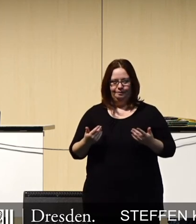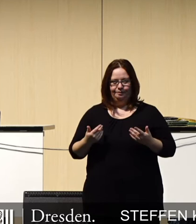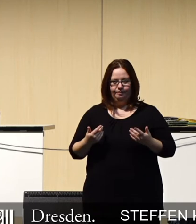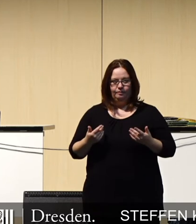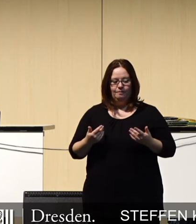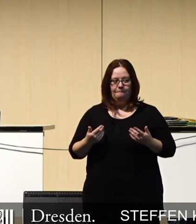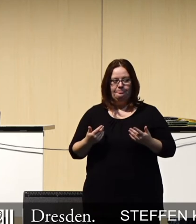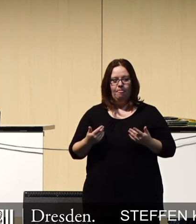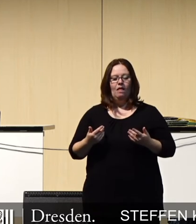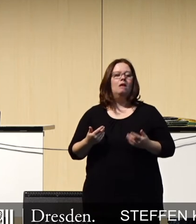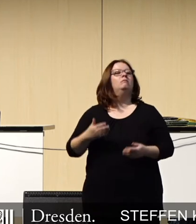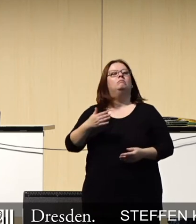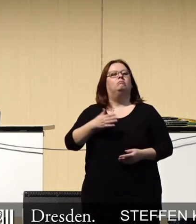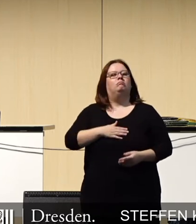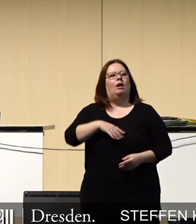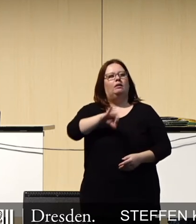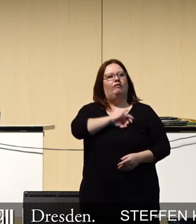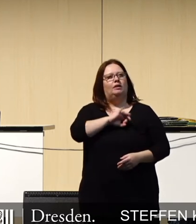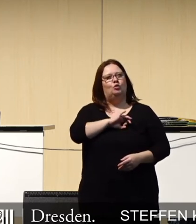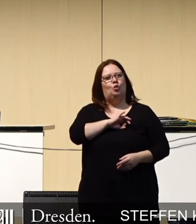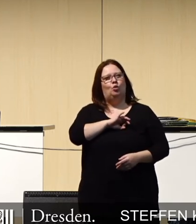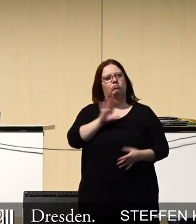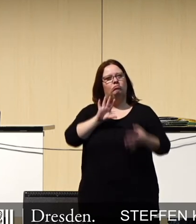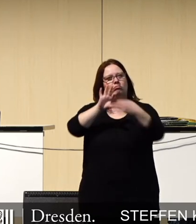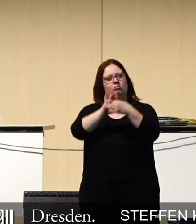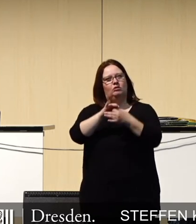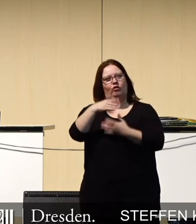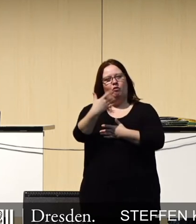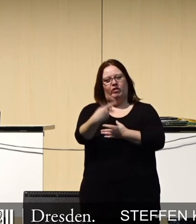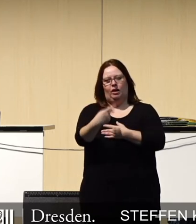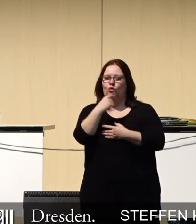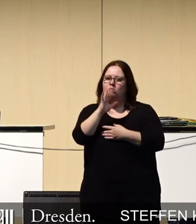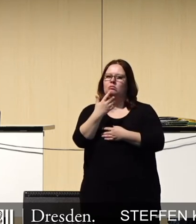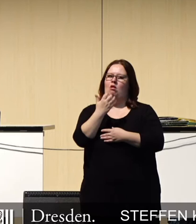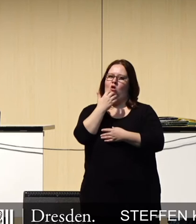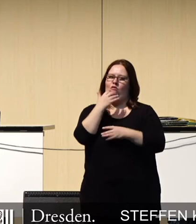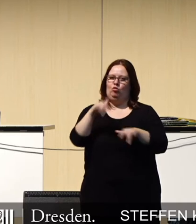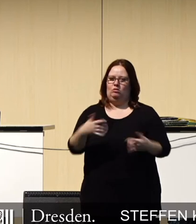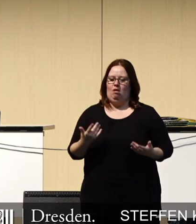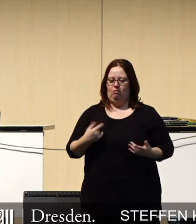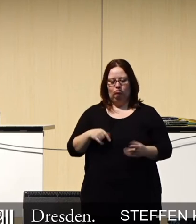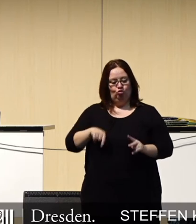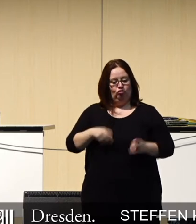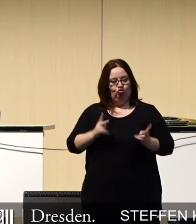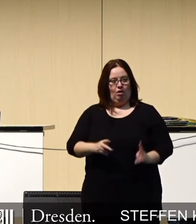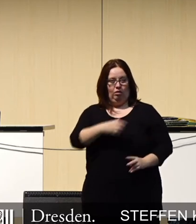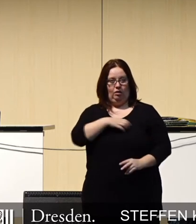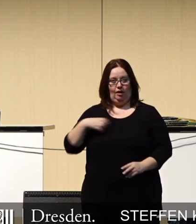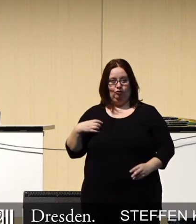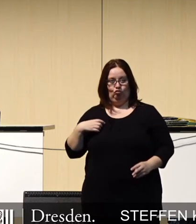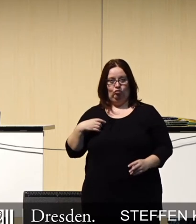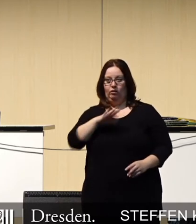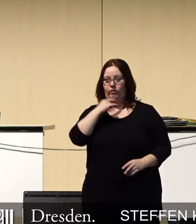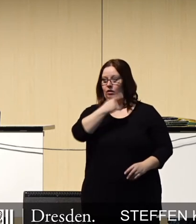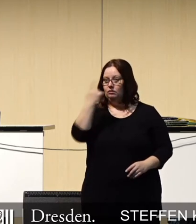Meine Fraktion verbindet mit 5G große Hoffnung. Und wir sind als Stadt Dresden schon seit Jahren dabei,